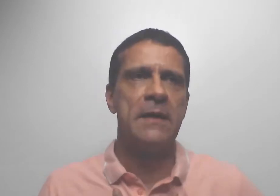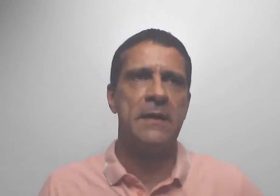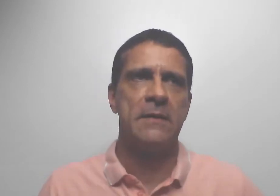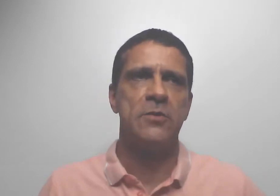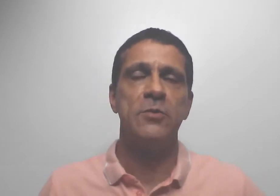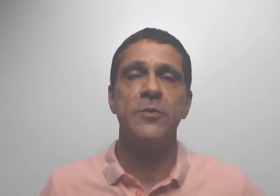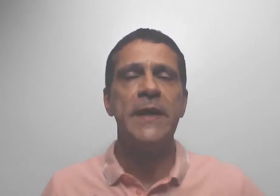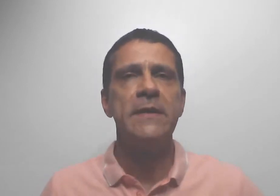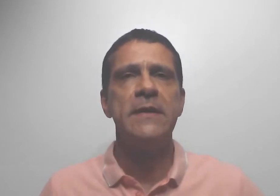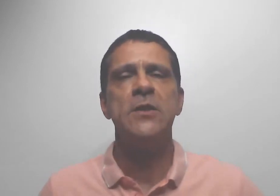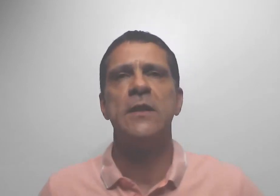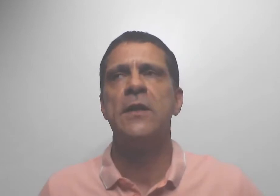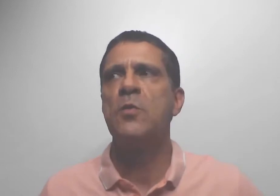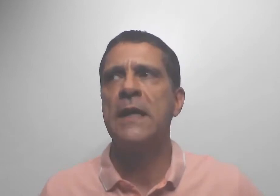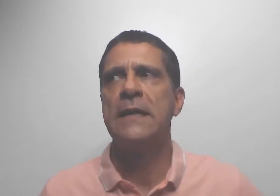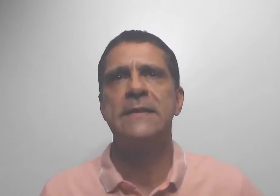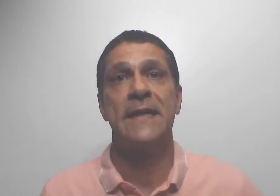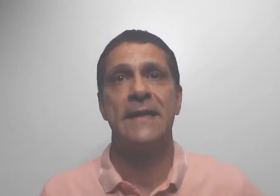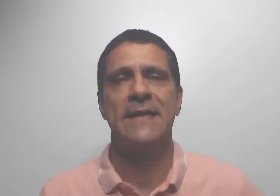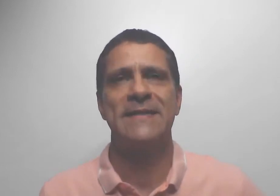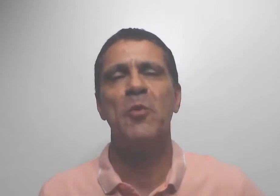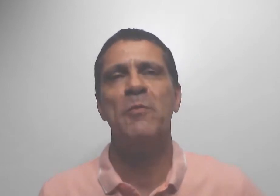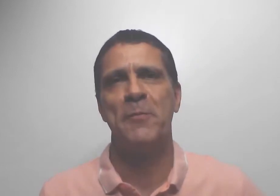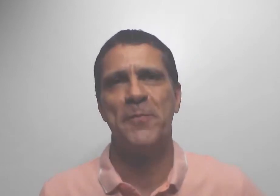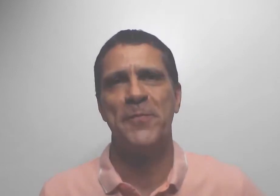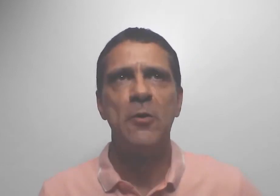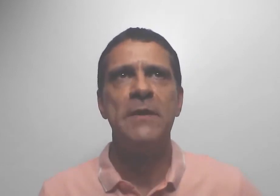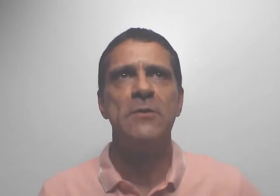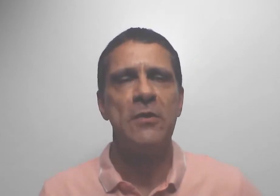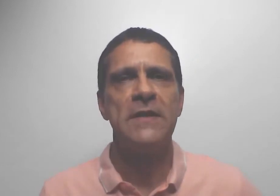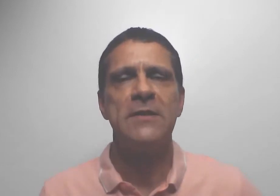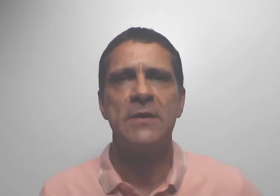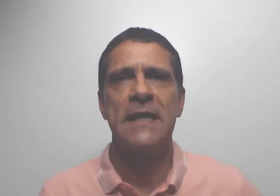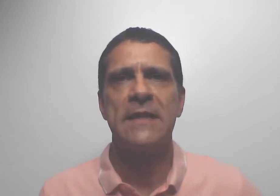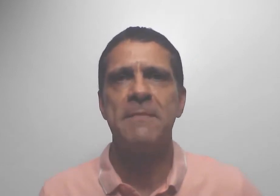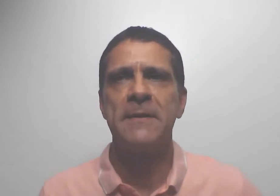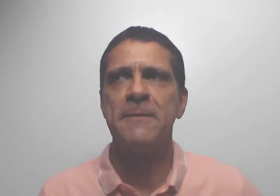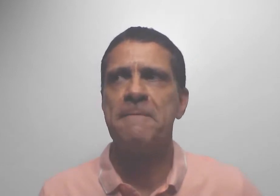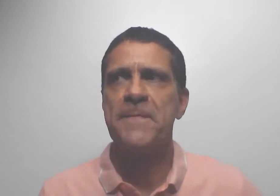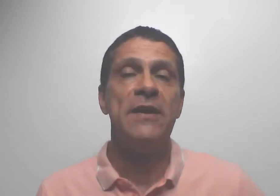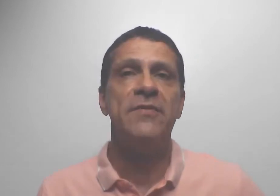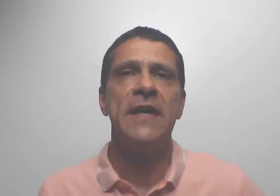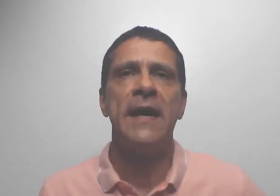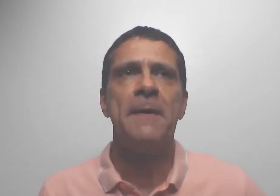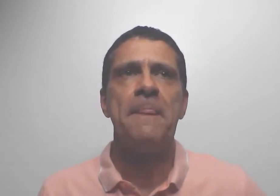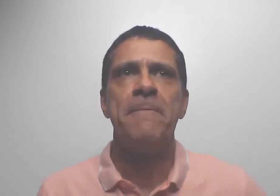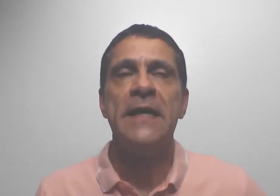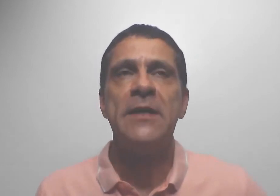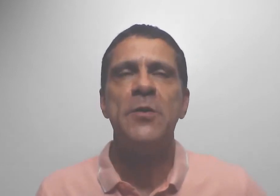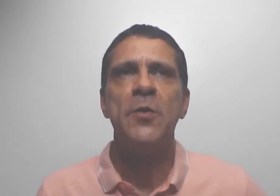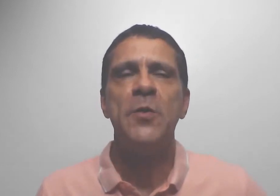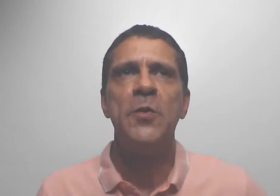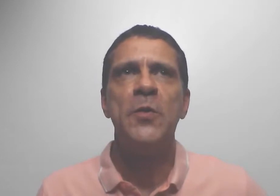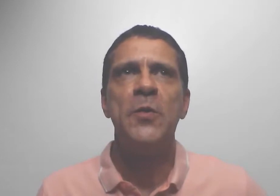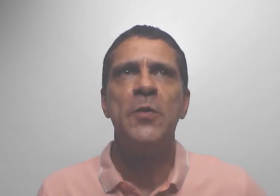suspeita de ter um câncer no pulmão. E começou a fazer um tratamento no GFA. E aí o